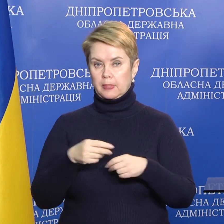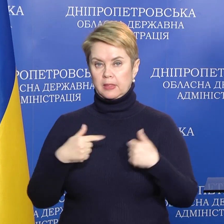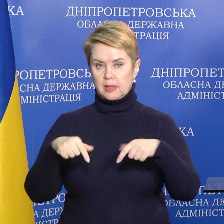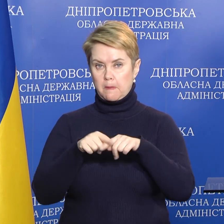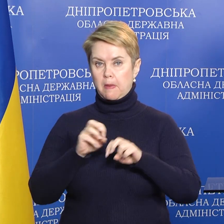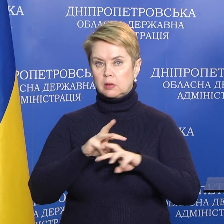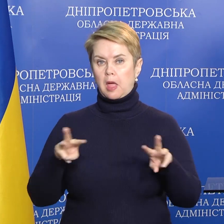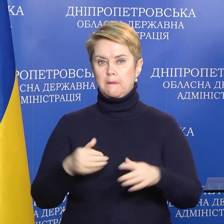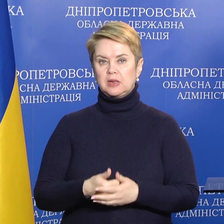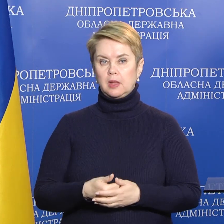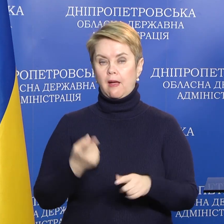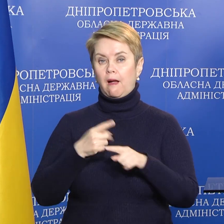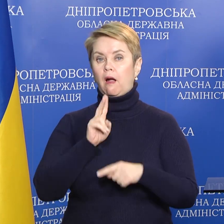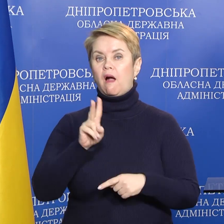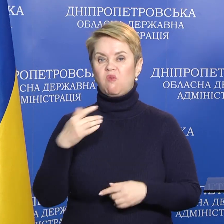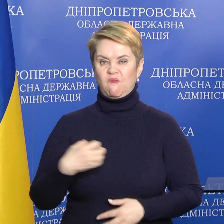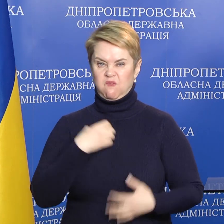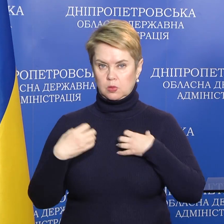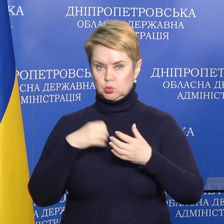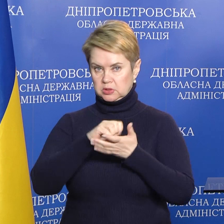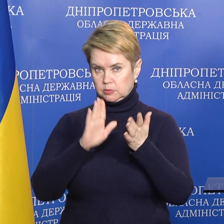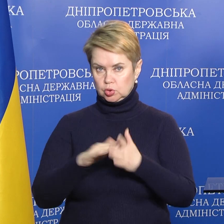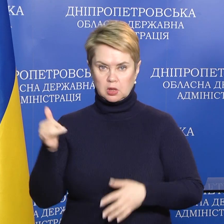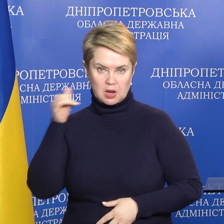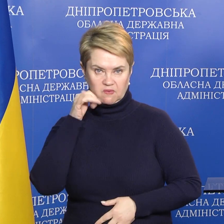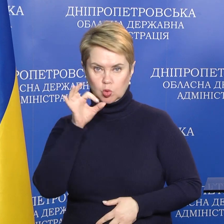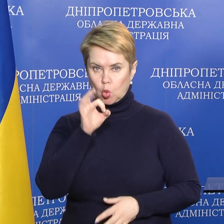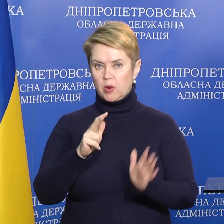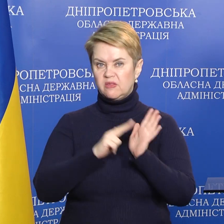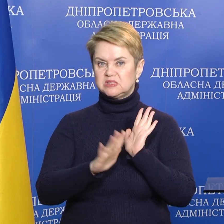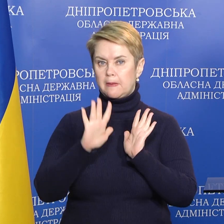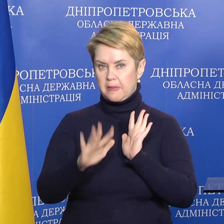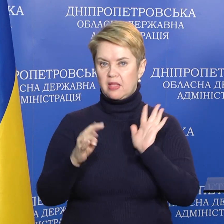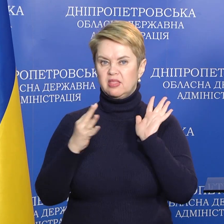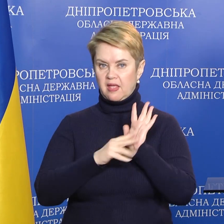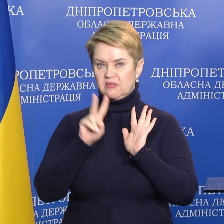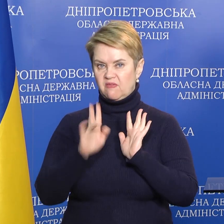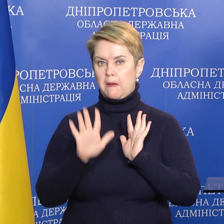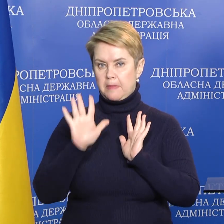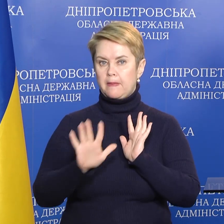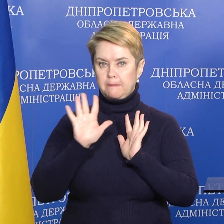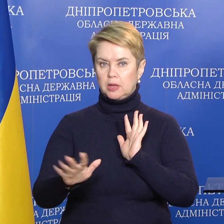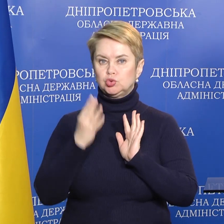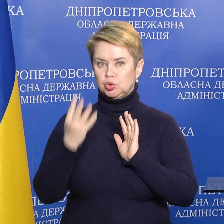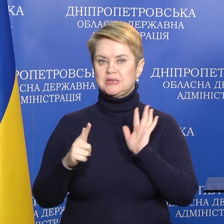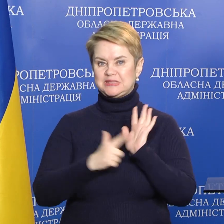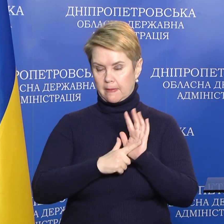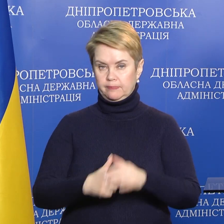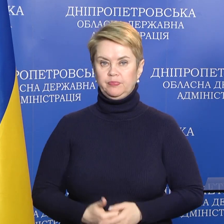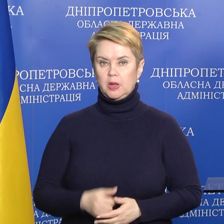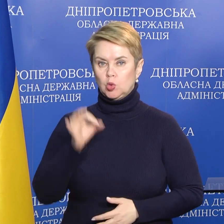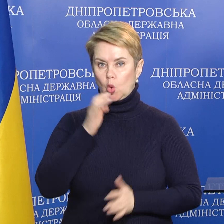департаменте. Пожалуйста, кого это волнует, запишите телефон 095-925-5547,